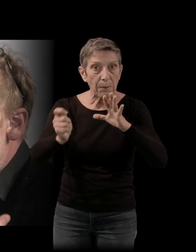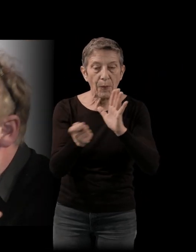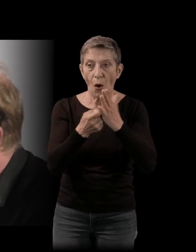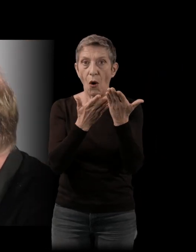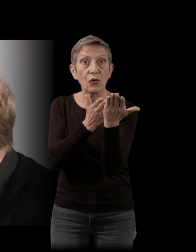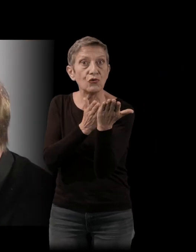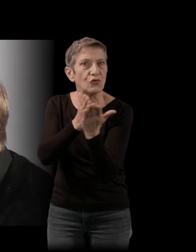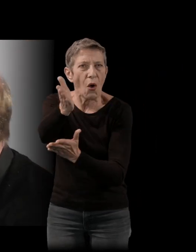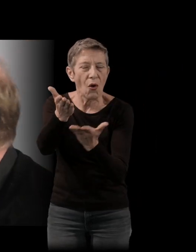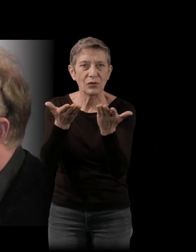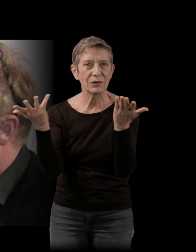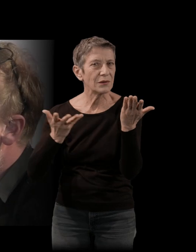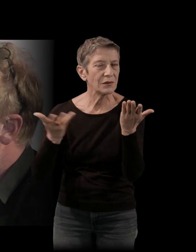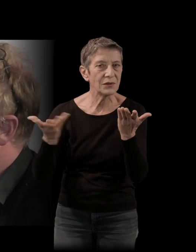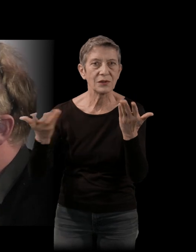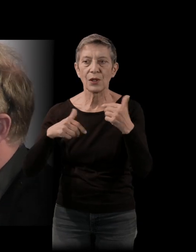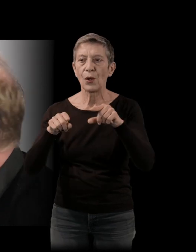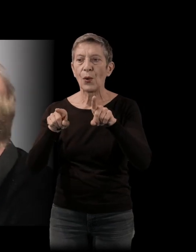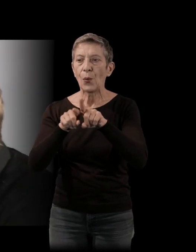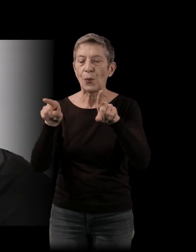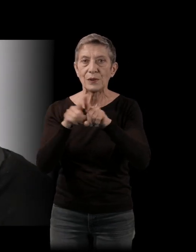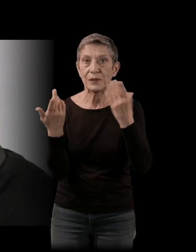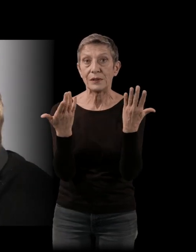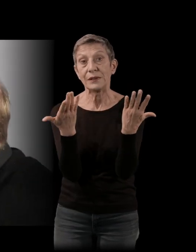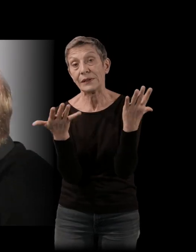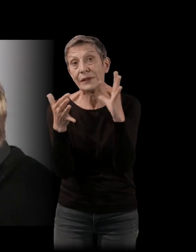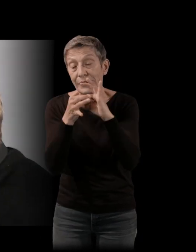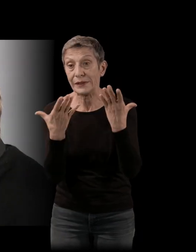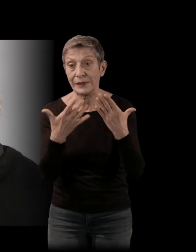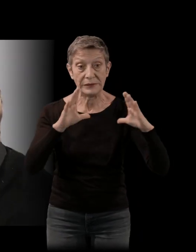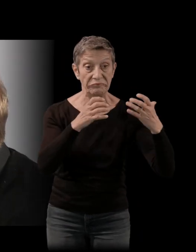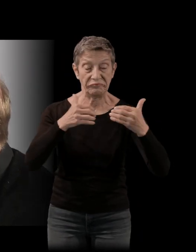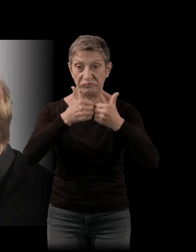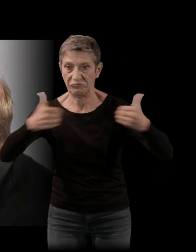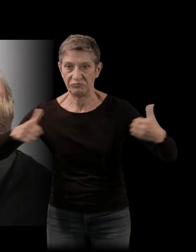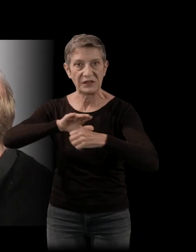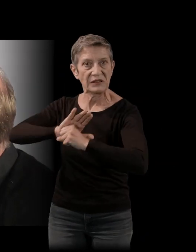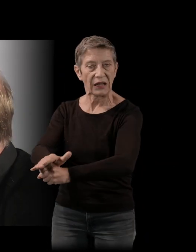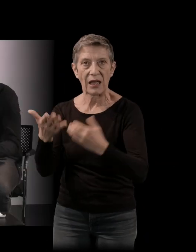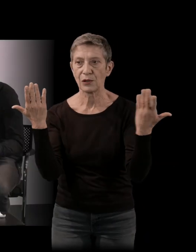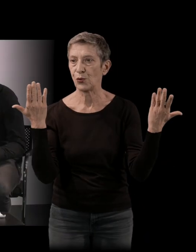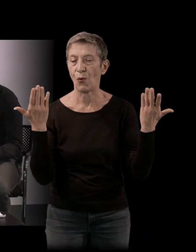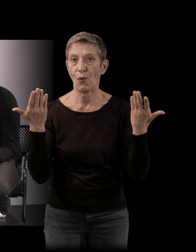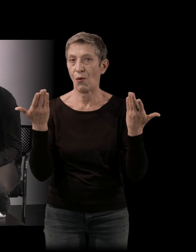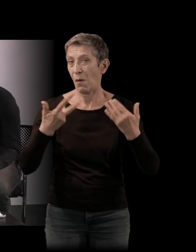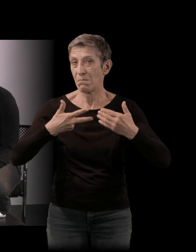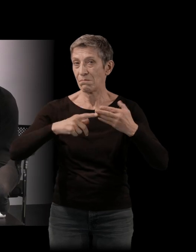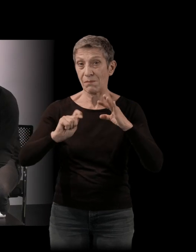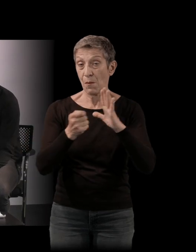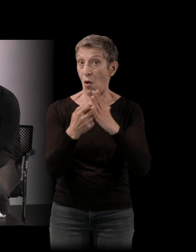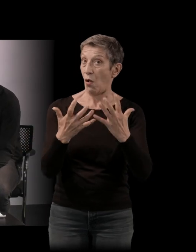rapport aussi, bien sûr, je dirais à la ségrégation, à un temps effectivement très fort. Il y avait tout ça qui vous a dit à un moment donné, c'est